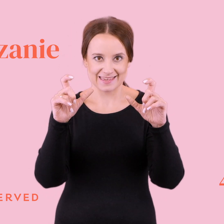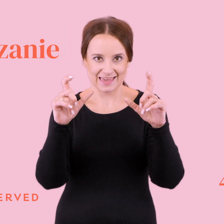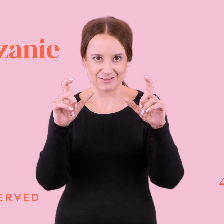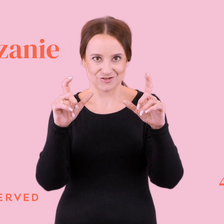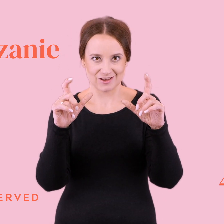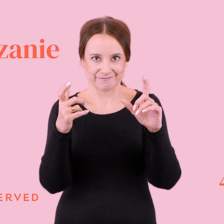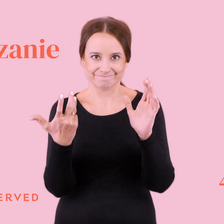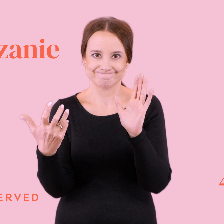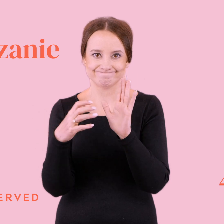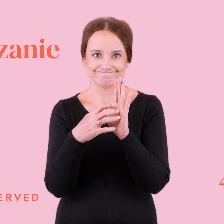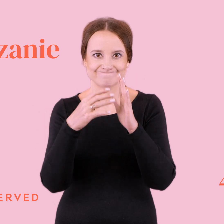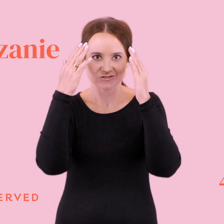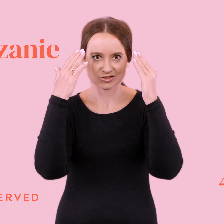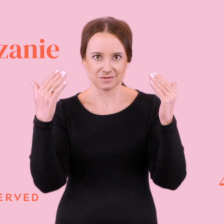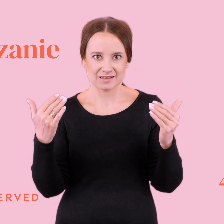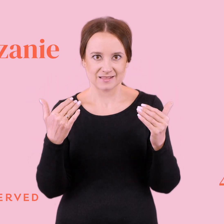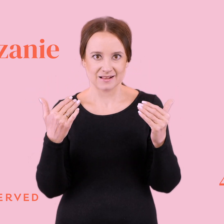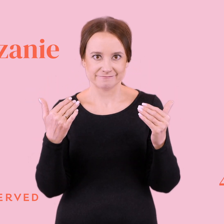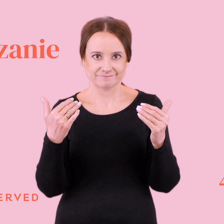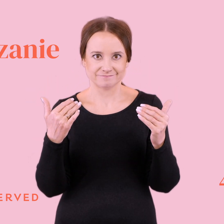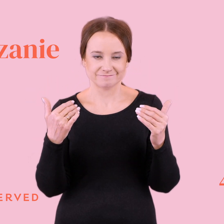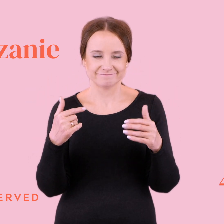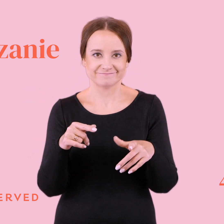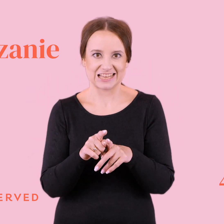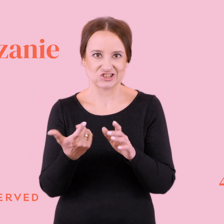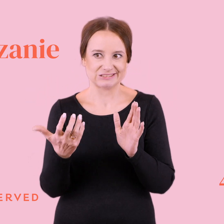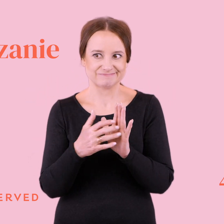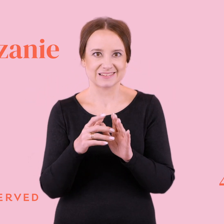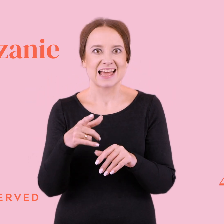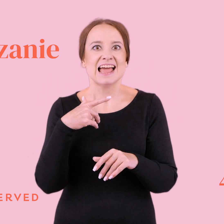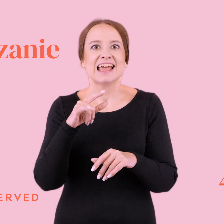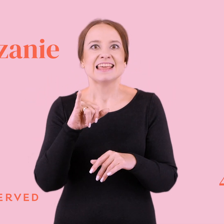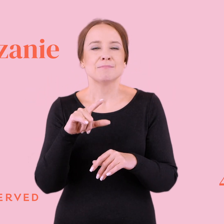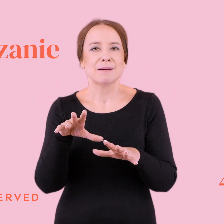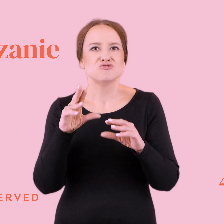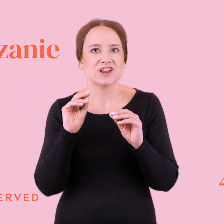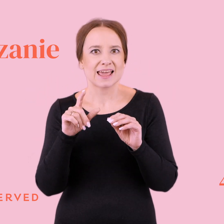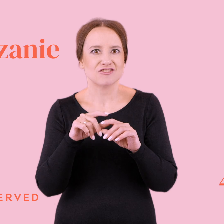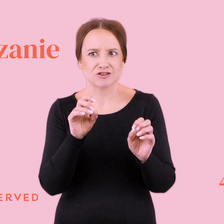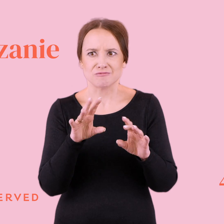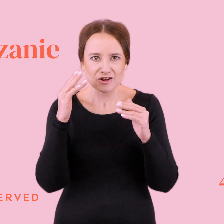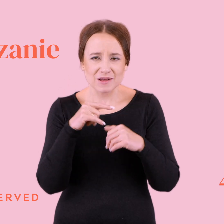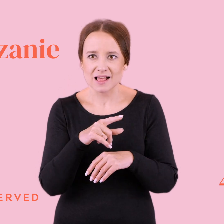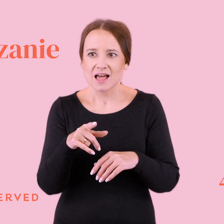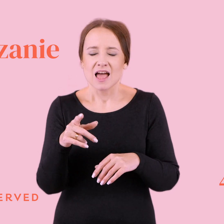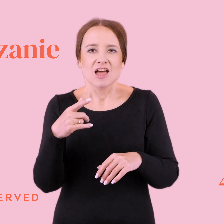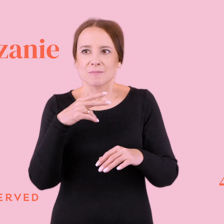szpitala, izby przyjęć na przykład, żeby zwrócić na siebie czyjąś uwagę i żeby tam ktoś napisał, ojej, co ci jest, czy wszystko jest okej, czy potrzebujesz mojej